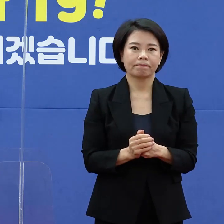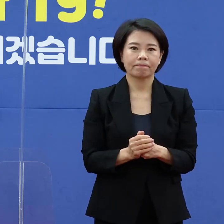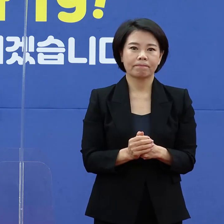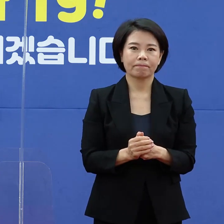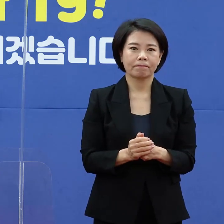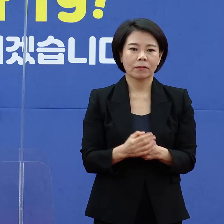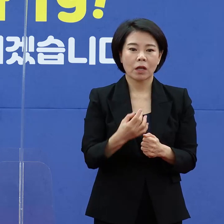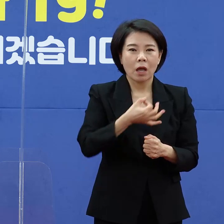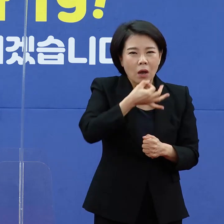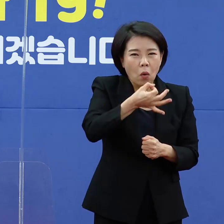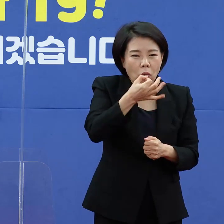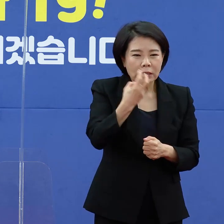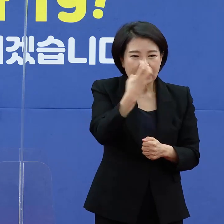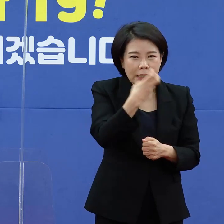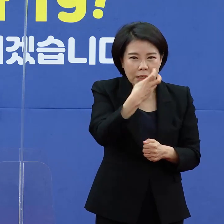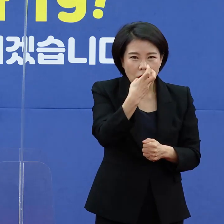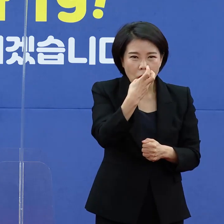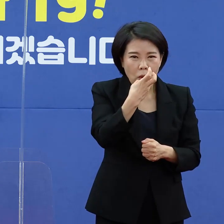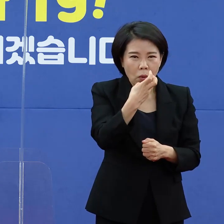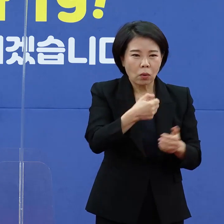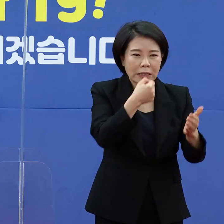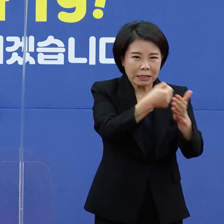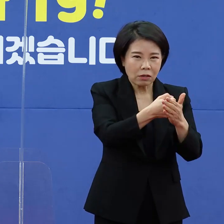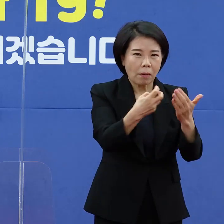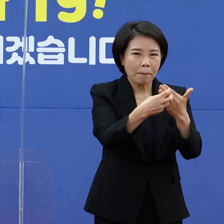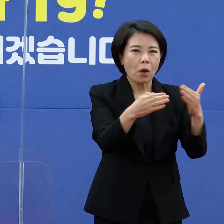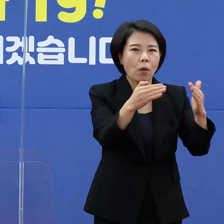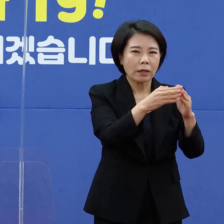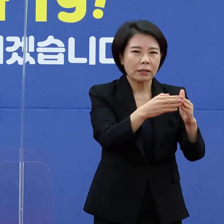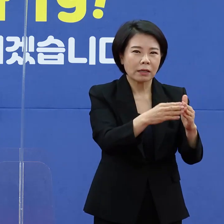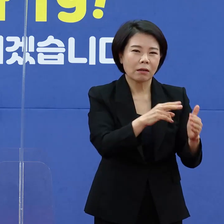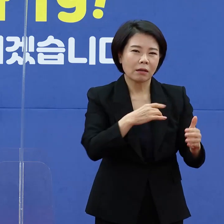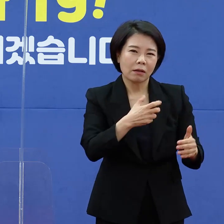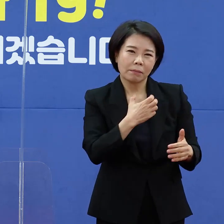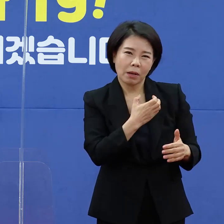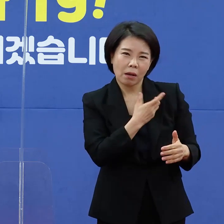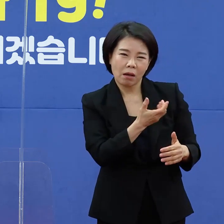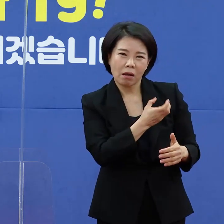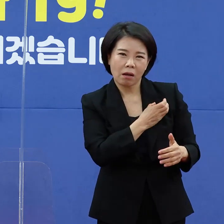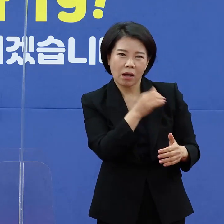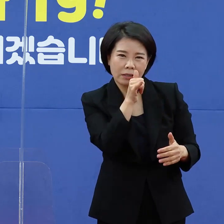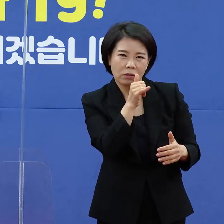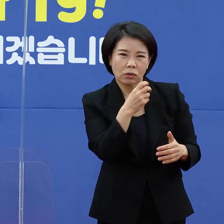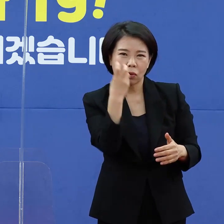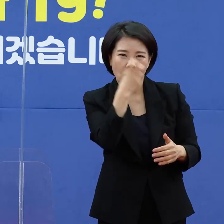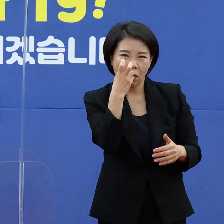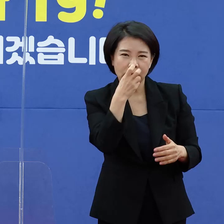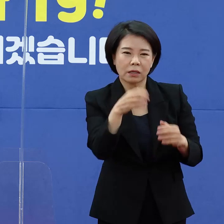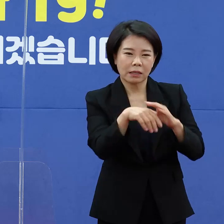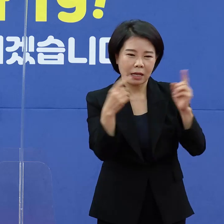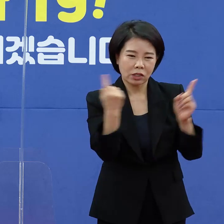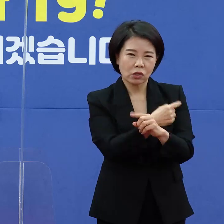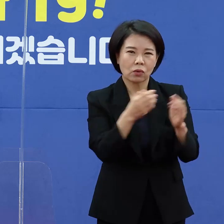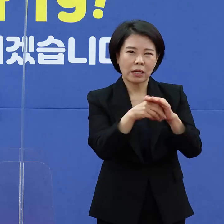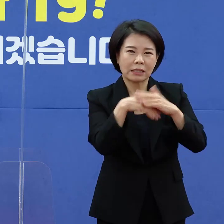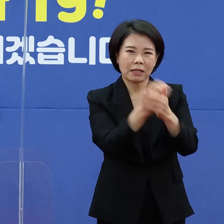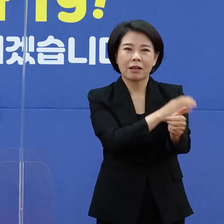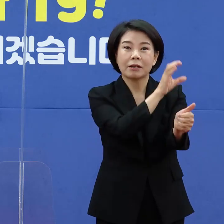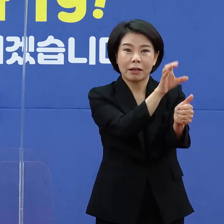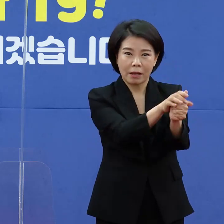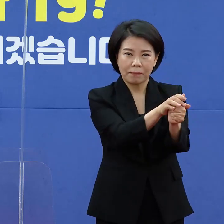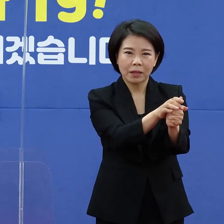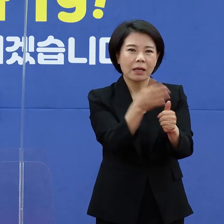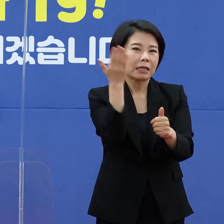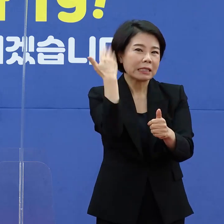호흡기 진료 지정 의료기관을 중심으로 유증상자의 침찰, 검사, 치료까지 담당하는 체계가